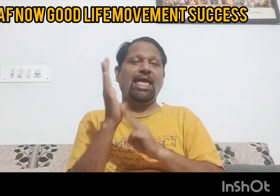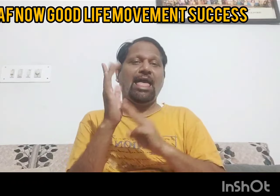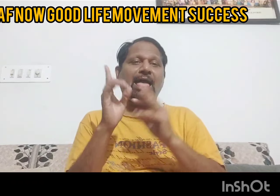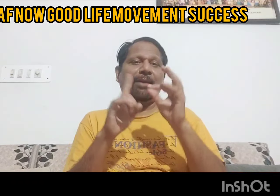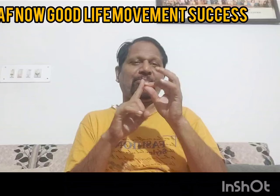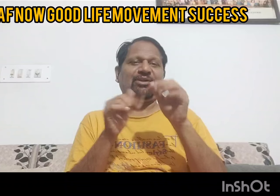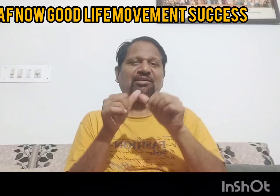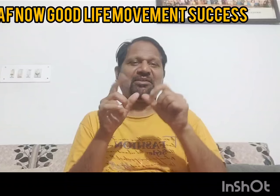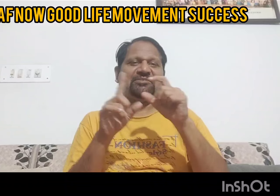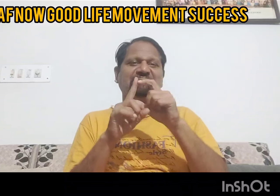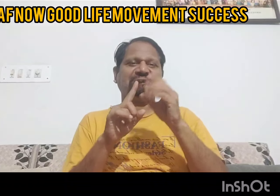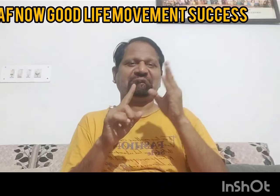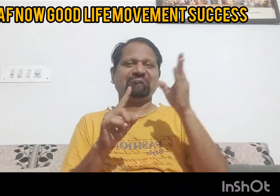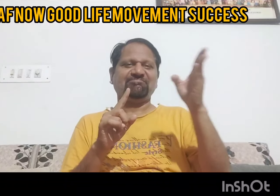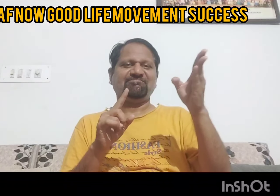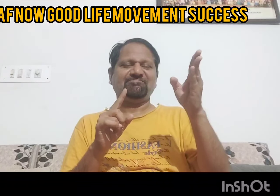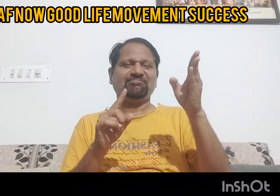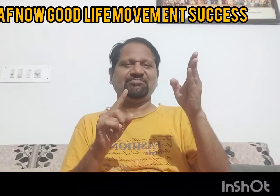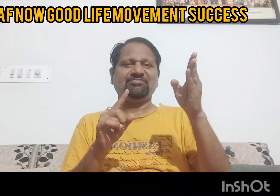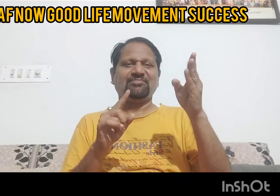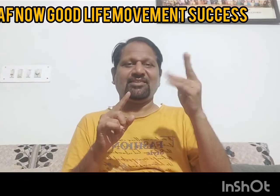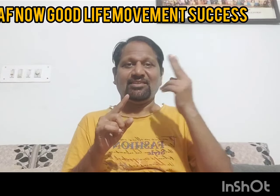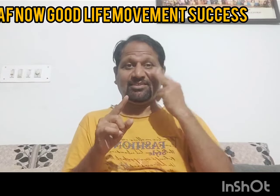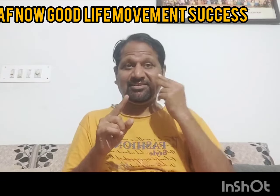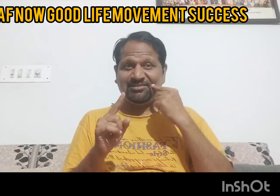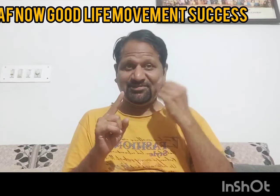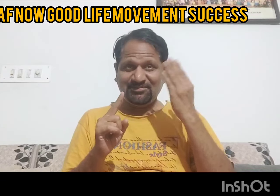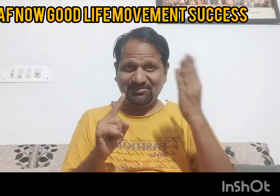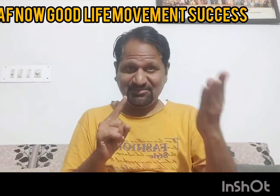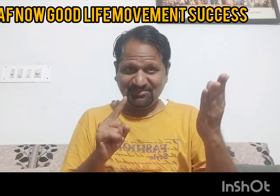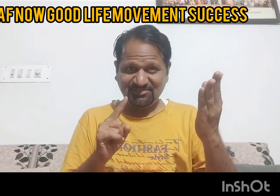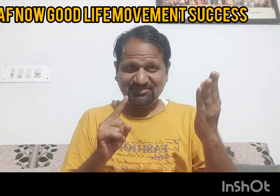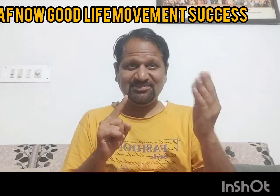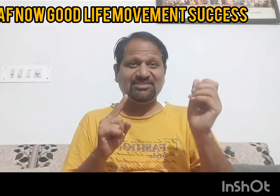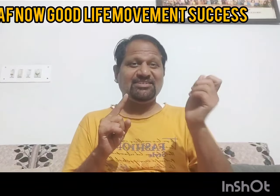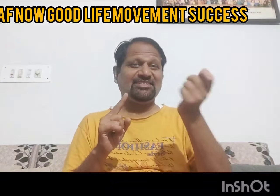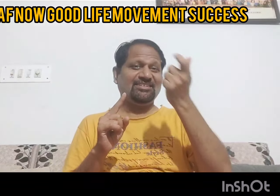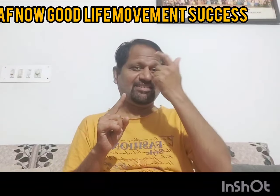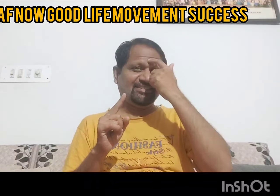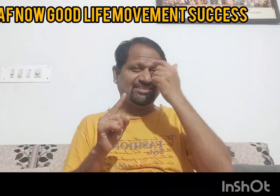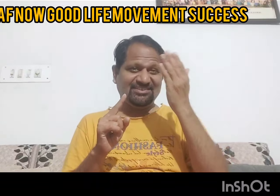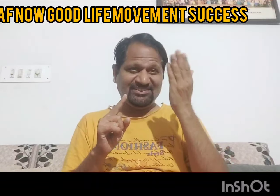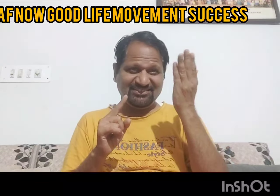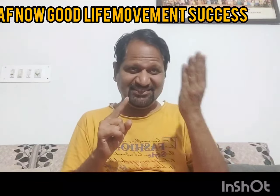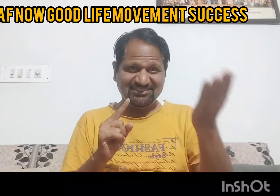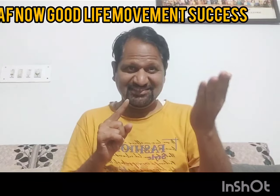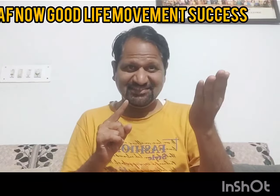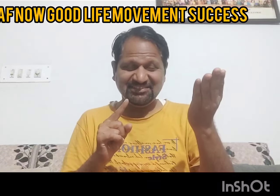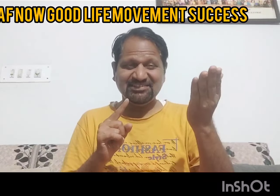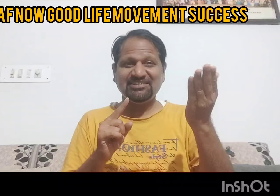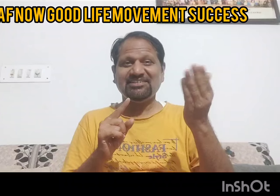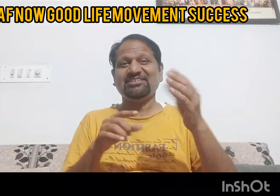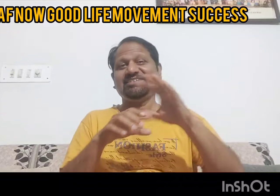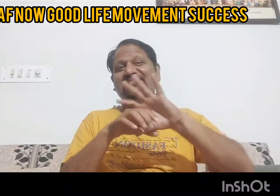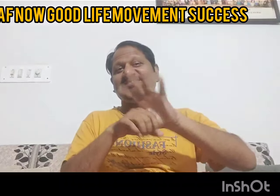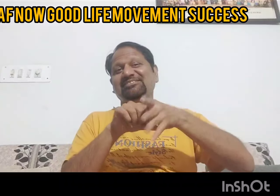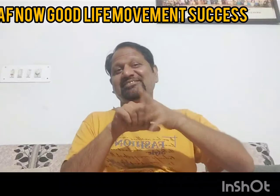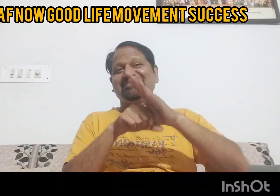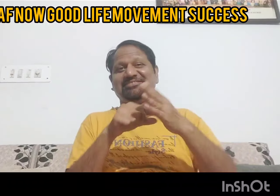और ये इसका पूरा श्रेज आता है मद्प्रदेश मुखबदिर संग को कमलिस डोंग्रे, साजु स्टीफन,